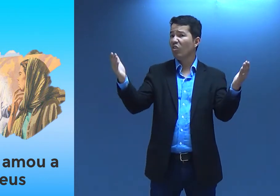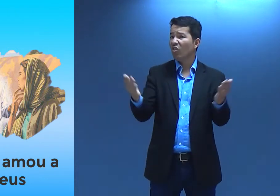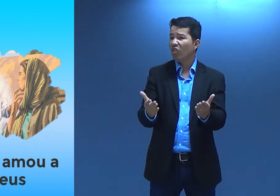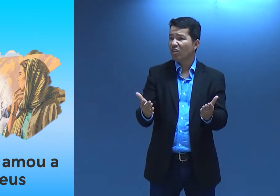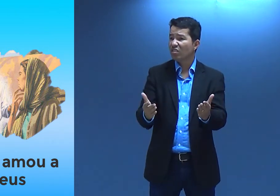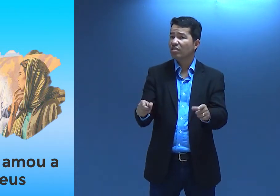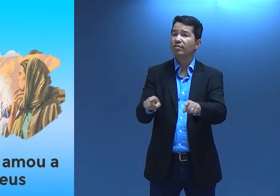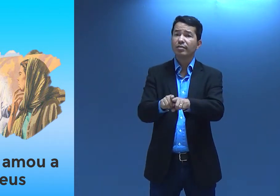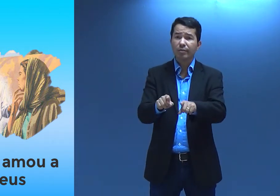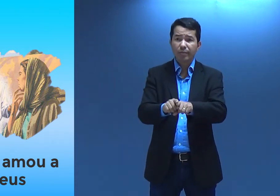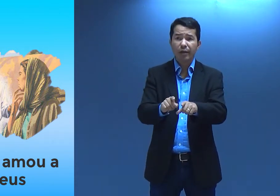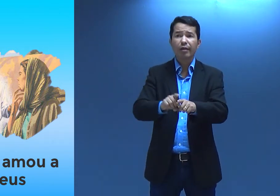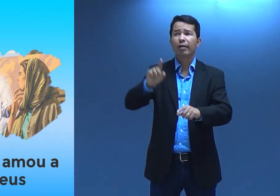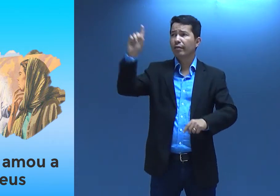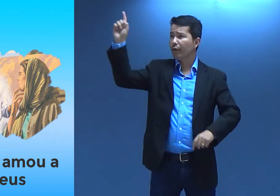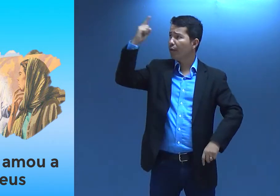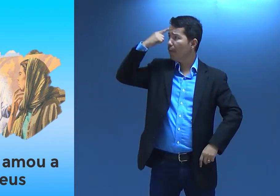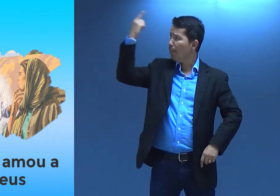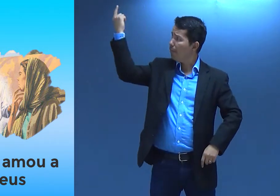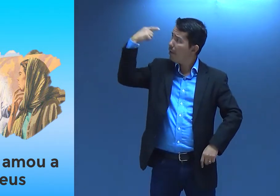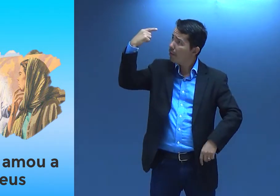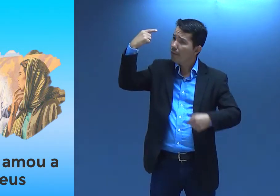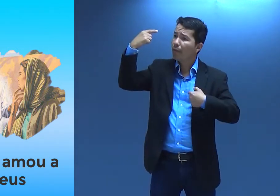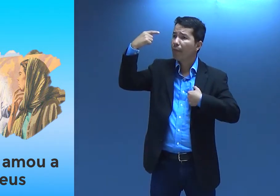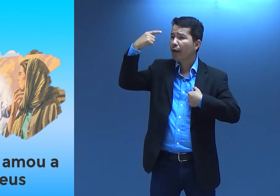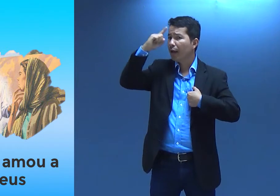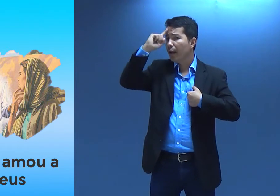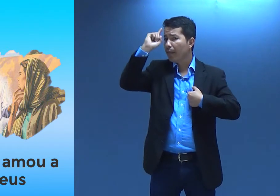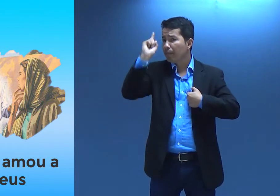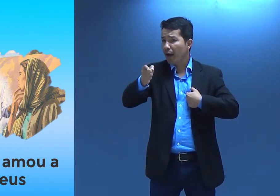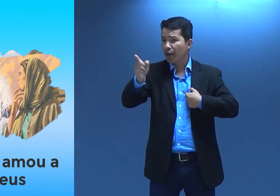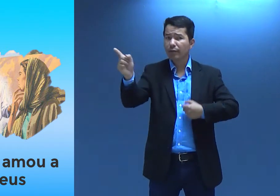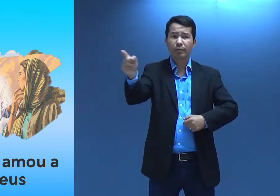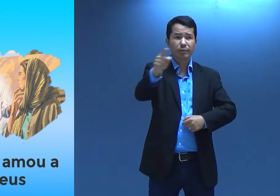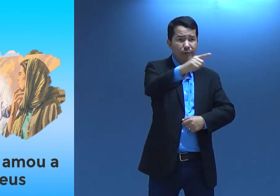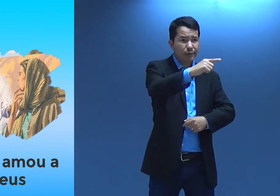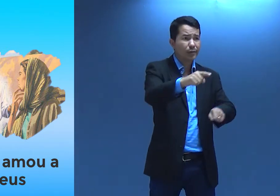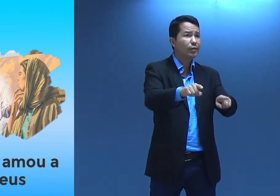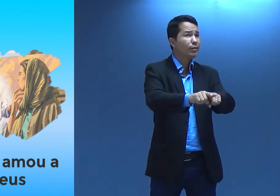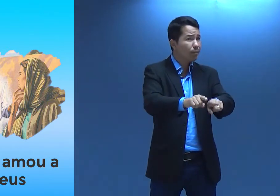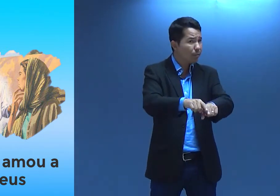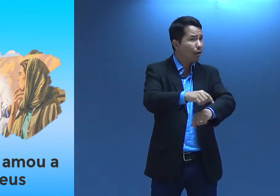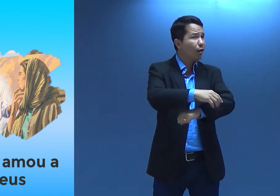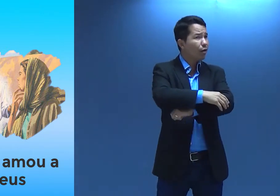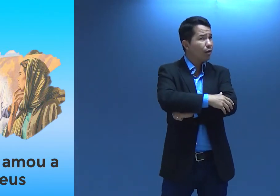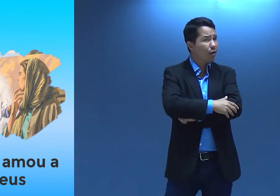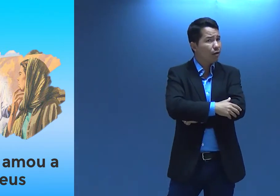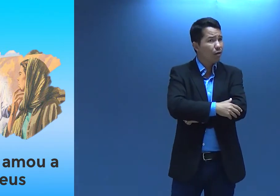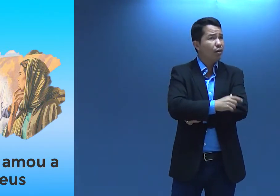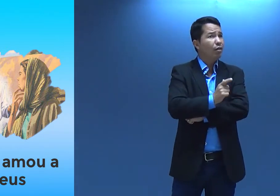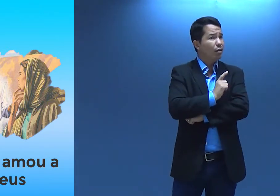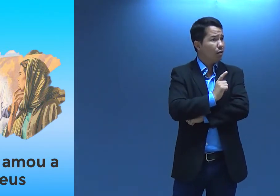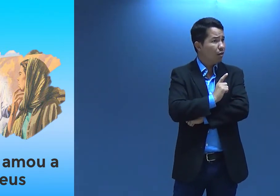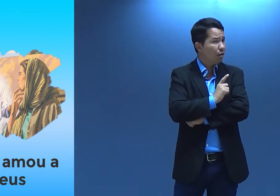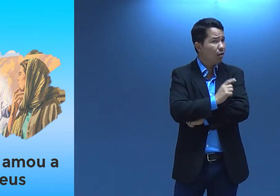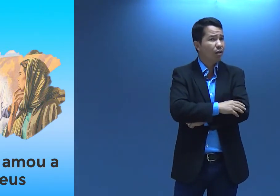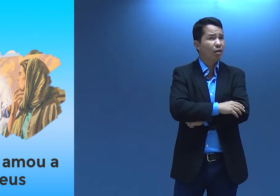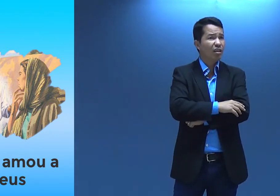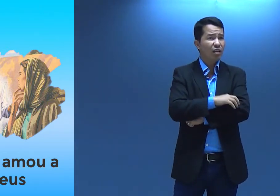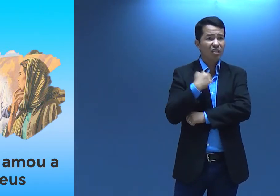Mas, hoje, também, Deus manda a gente. Manda em mim, manda em você, de fazer algumas